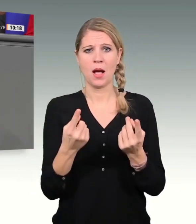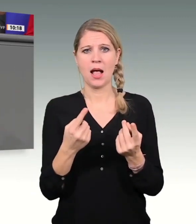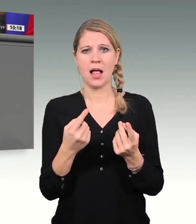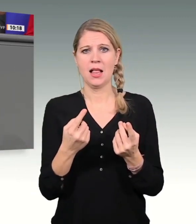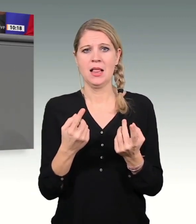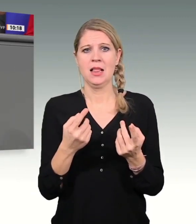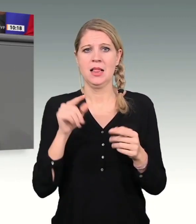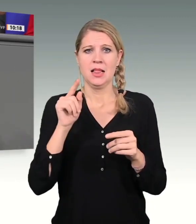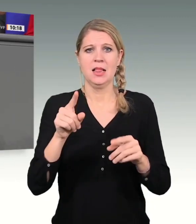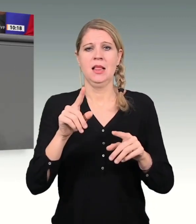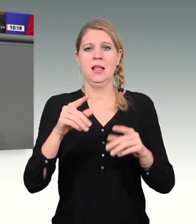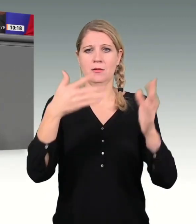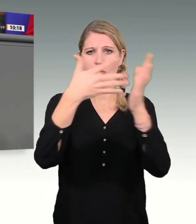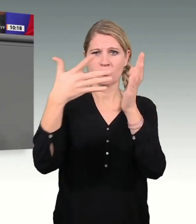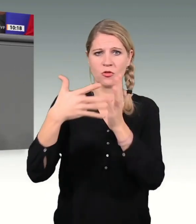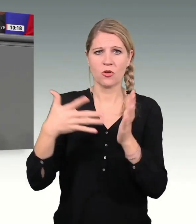unverantwortlich.